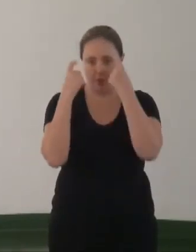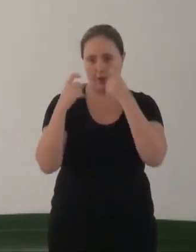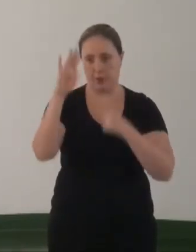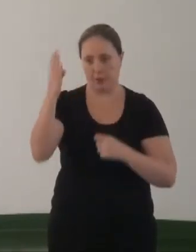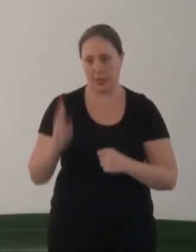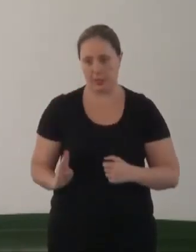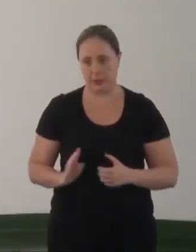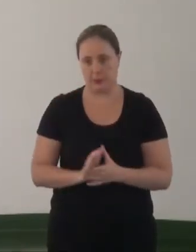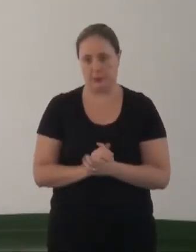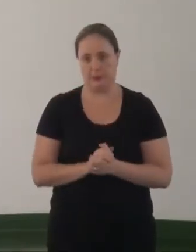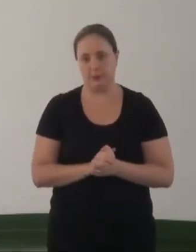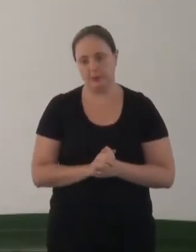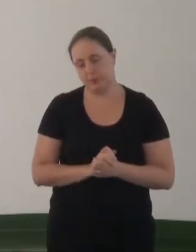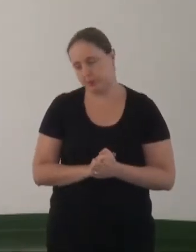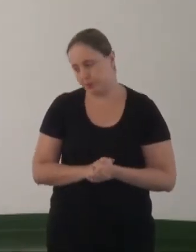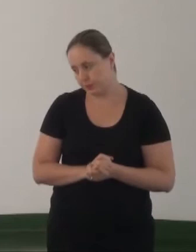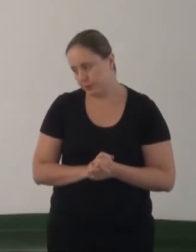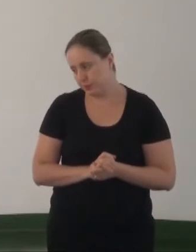Brasil.